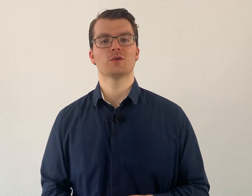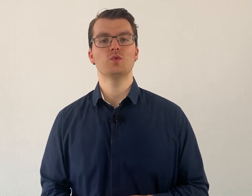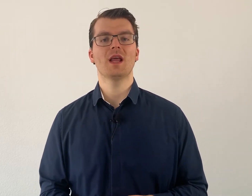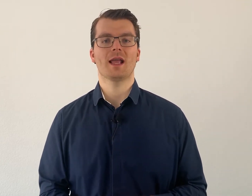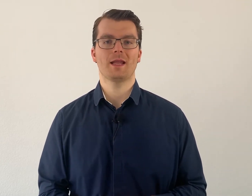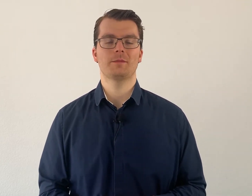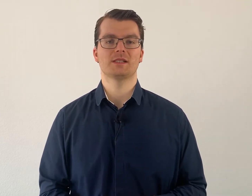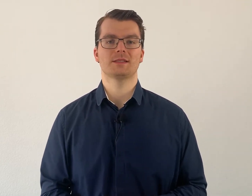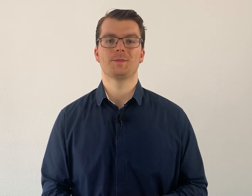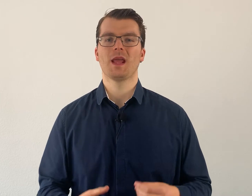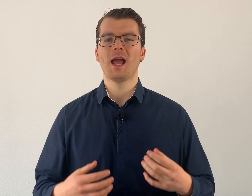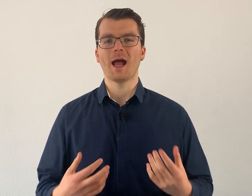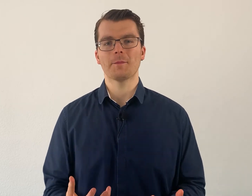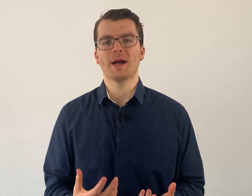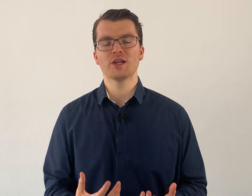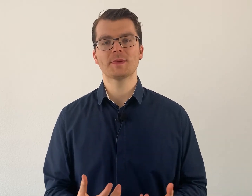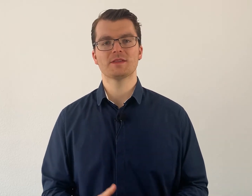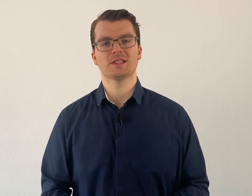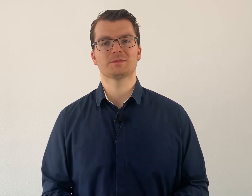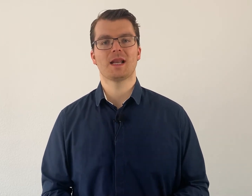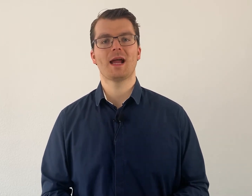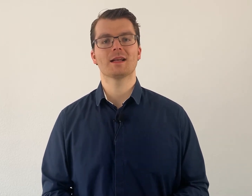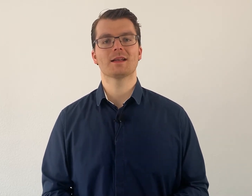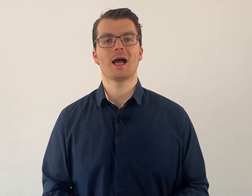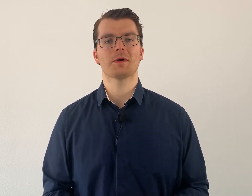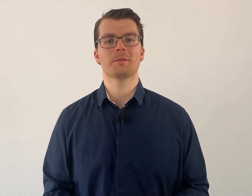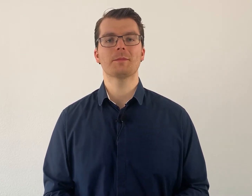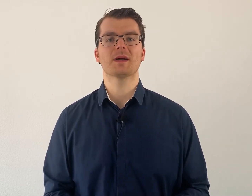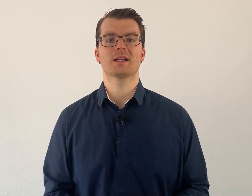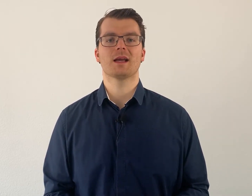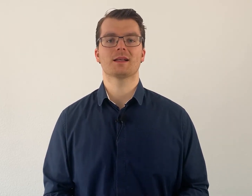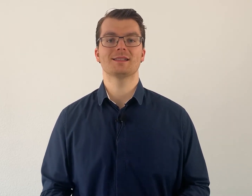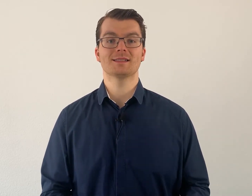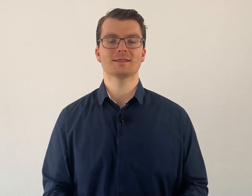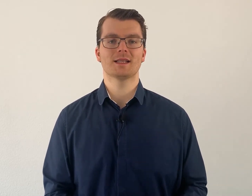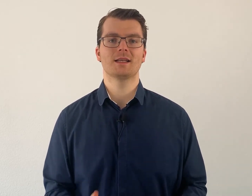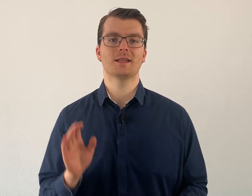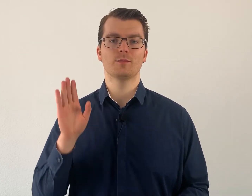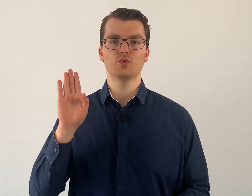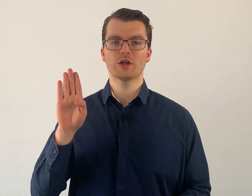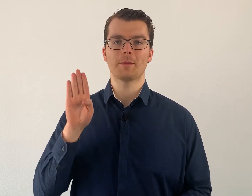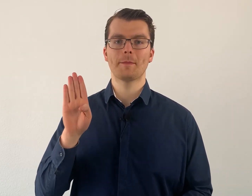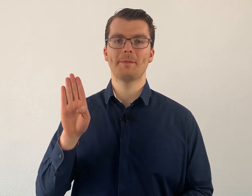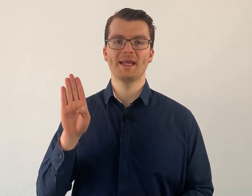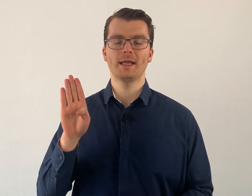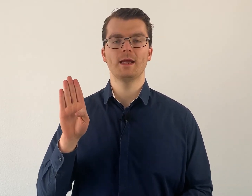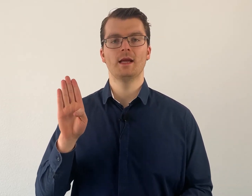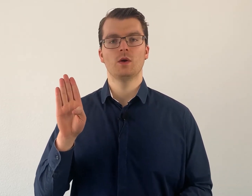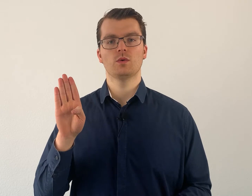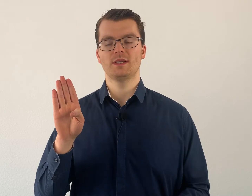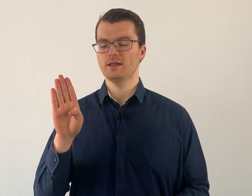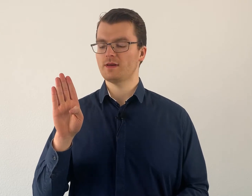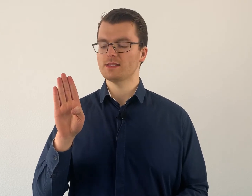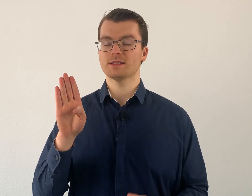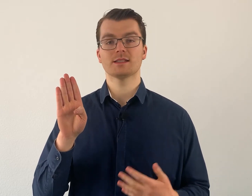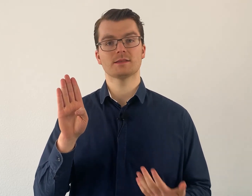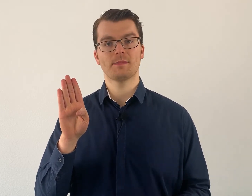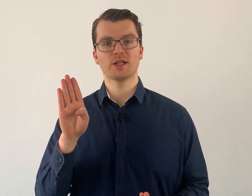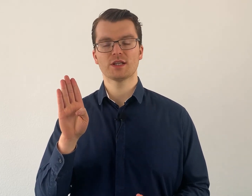gut erkennbar sind. Ein Beispiel, was ich aus meiner eigenen Arbeit mitbringen kann, ist tatsächlich der Buchstaben B. Und hier weiß ich, dass es Menschen